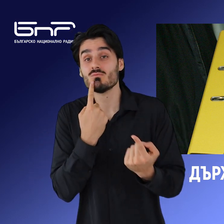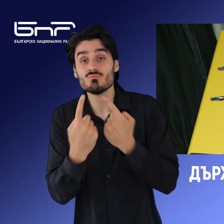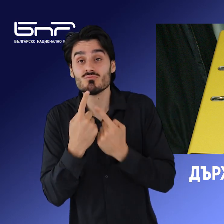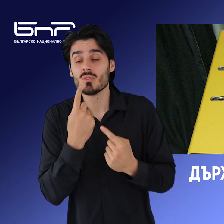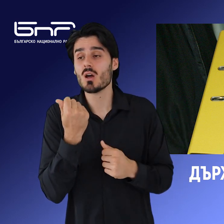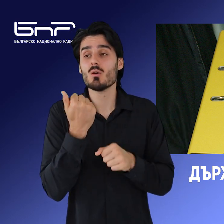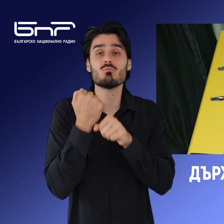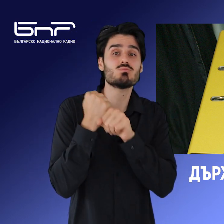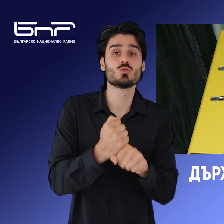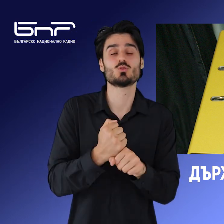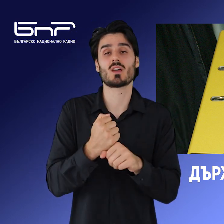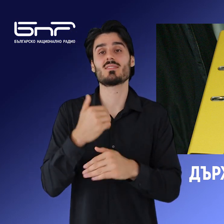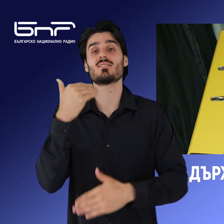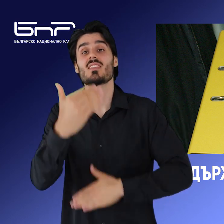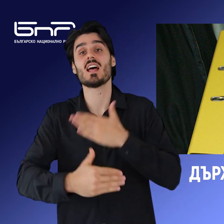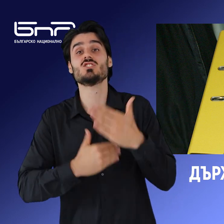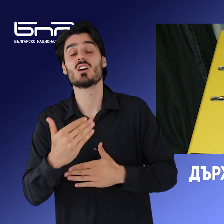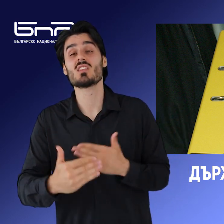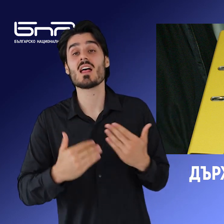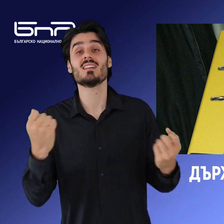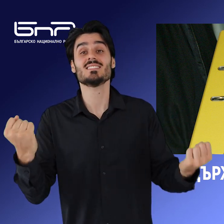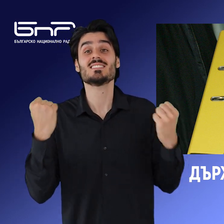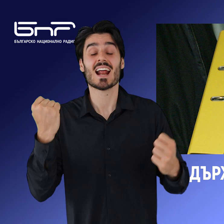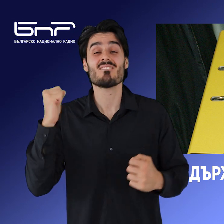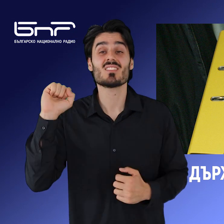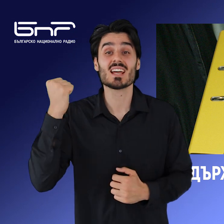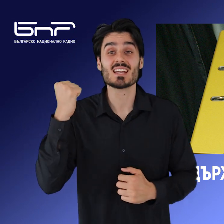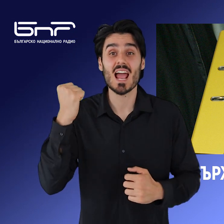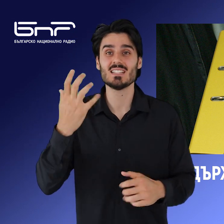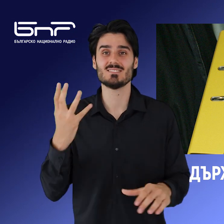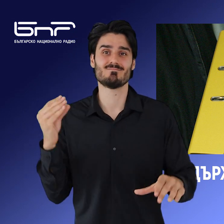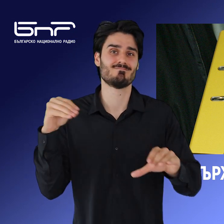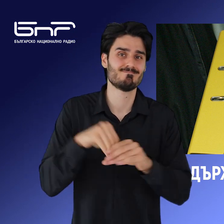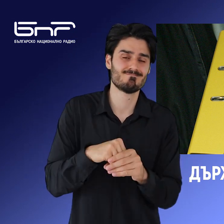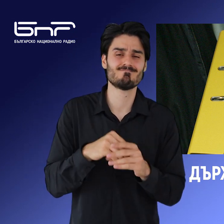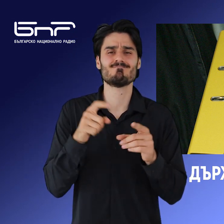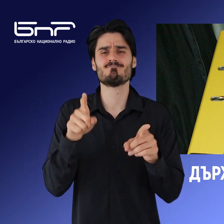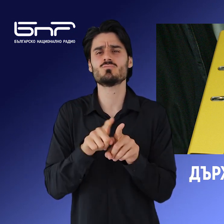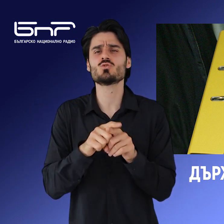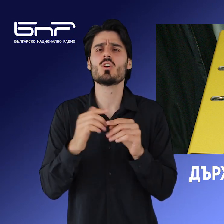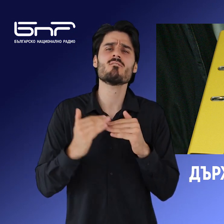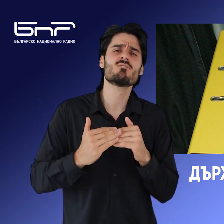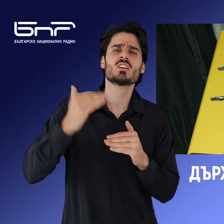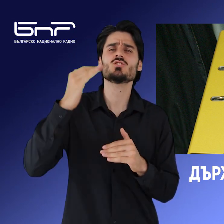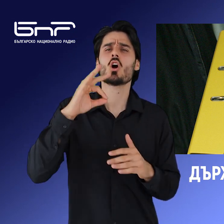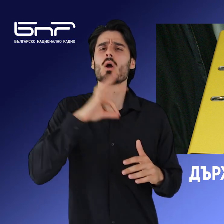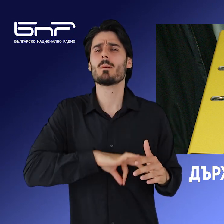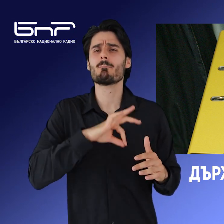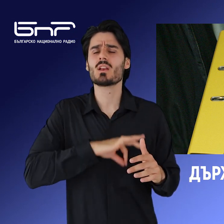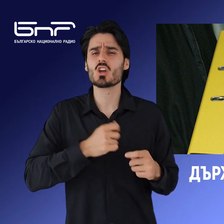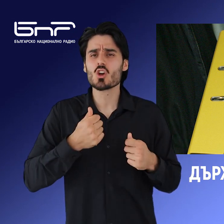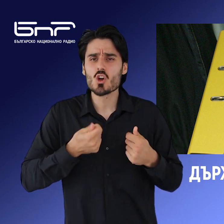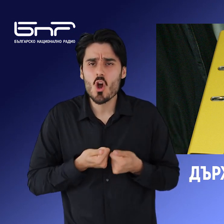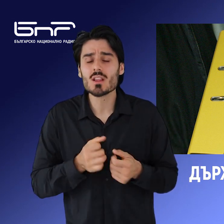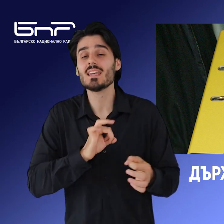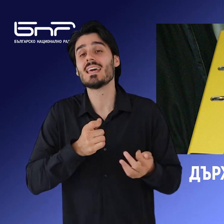бюджета на Националната здравна осигурителна каза, в който са заложени както по-високи приходи, така и по-високи разходи. Общо от